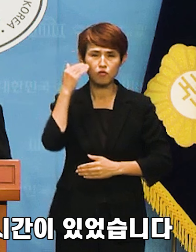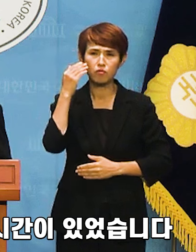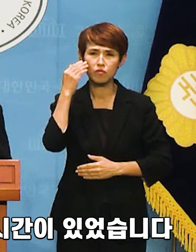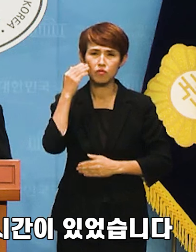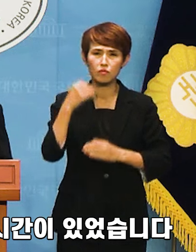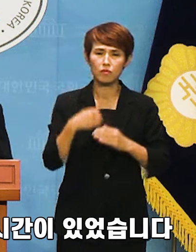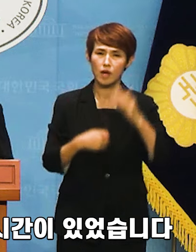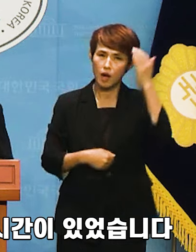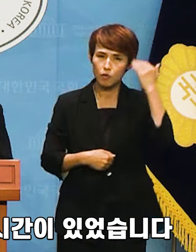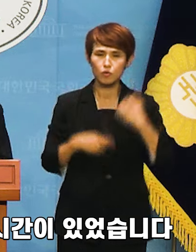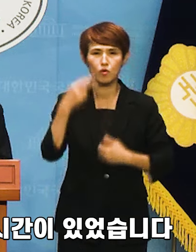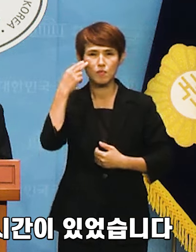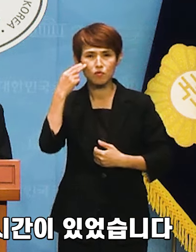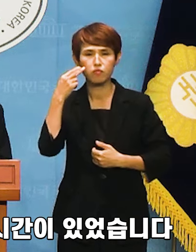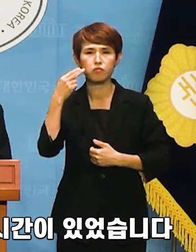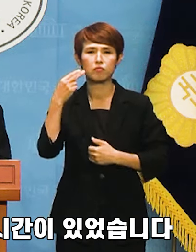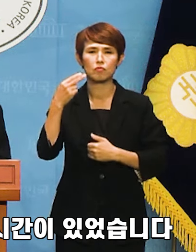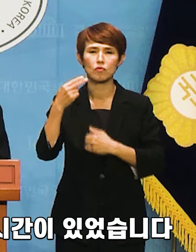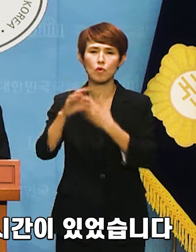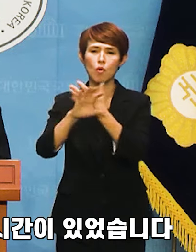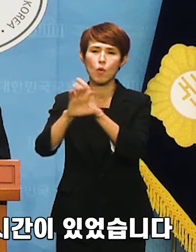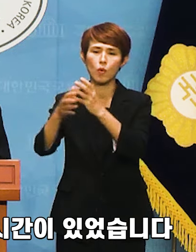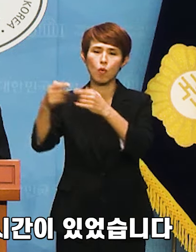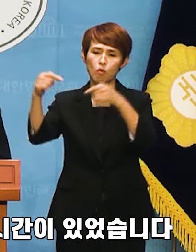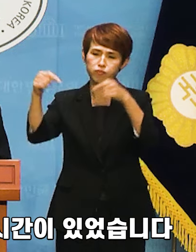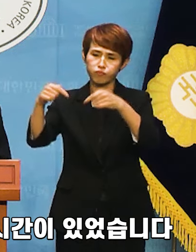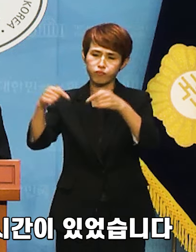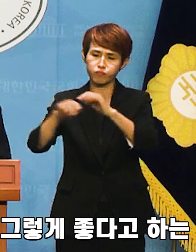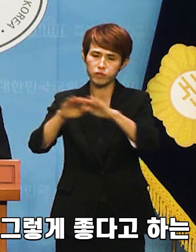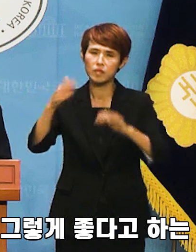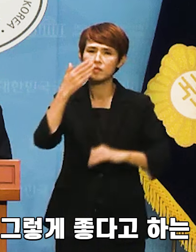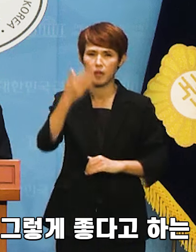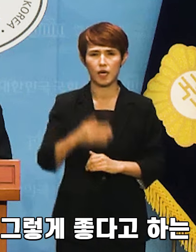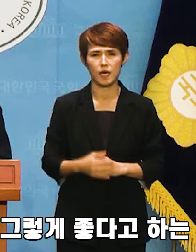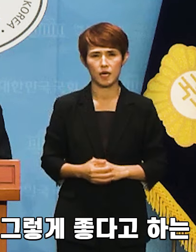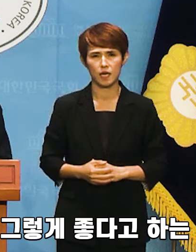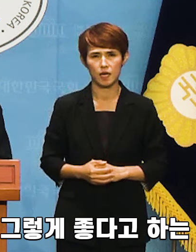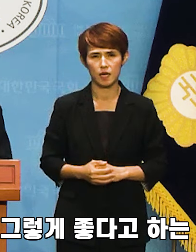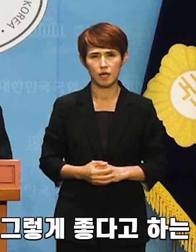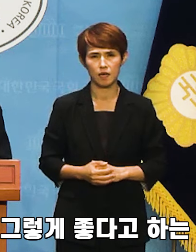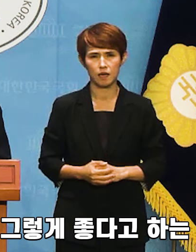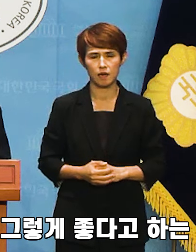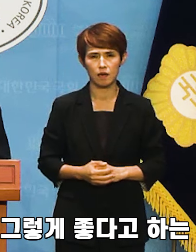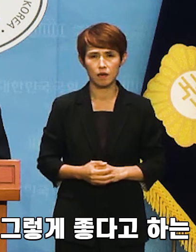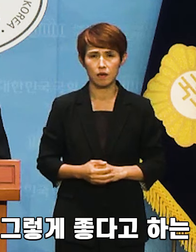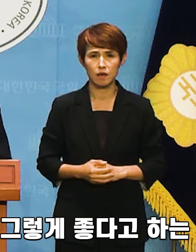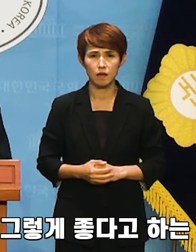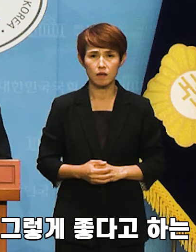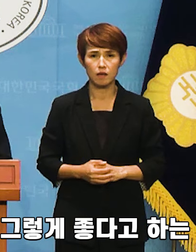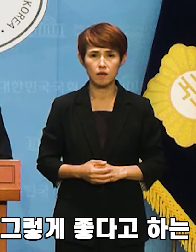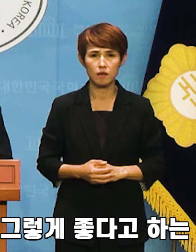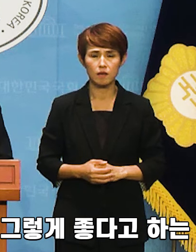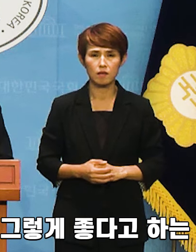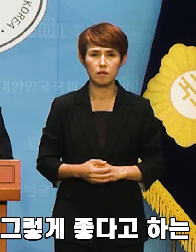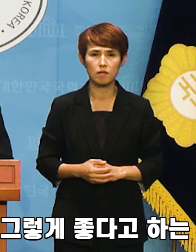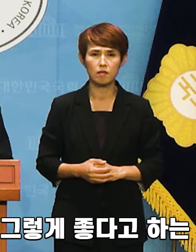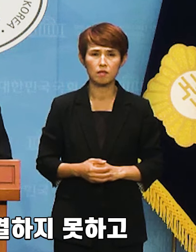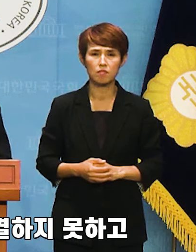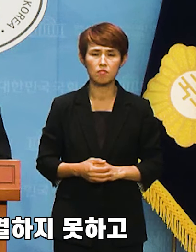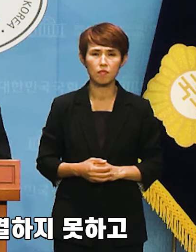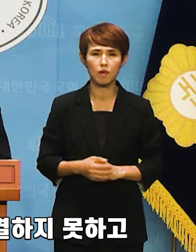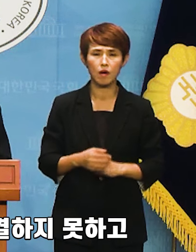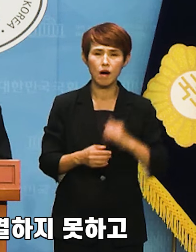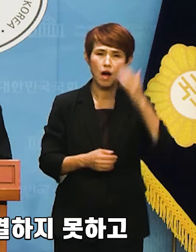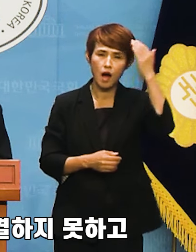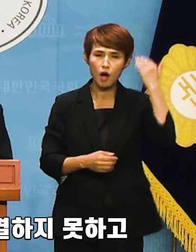충분히 외교적으로 해결할 시간이 있었습니다. 그럼에도 불구하고 이 사건을 그렇게 좋다고